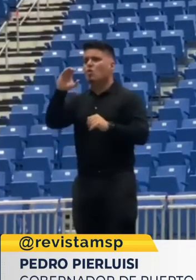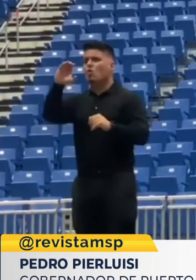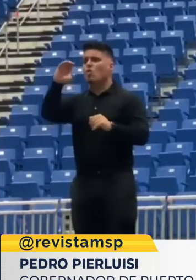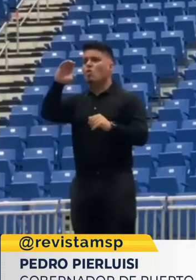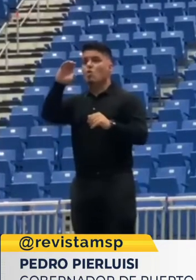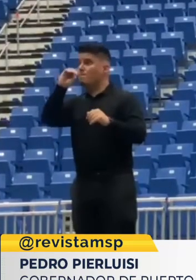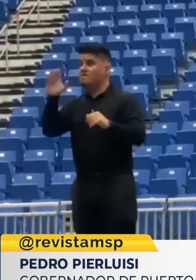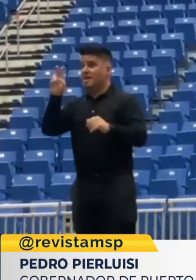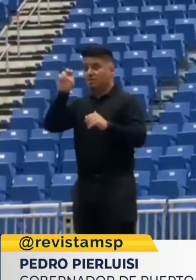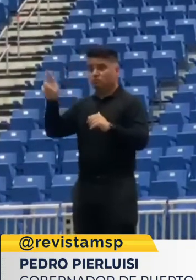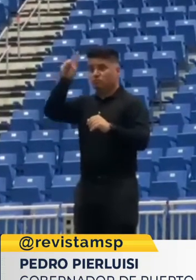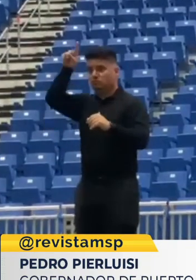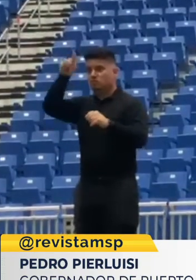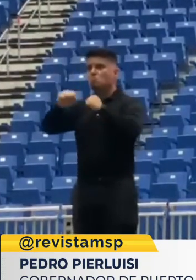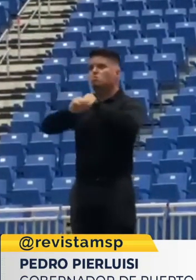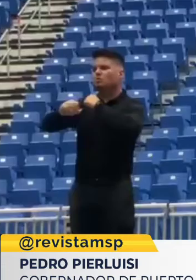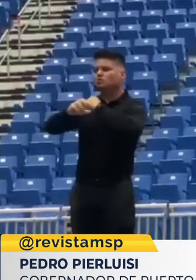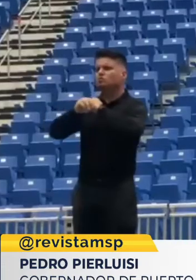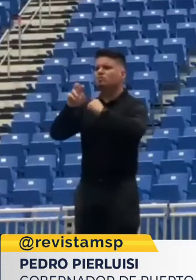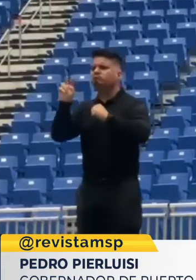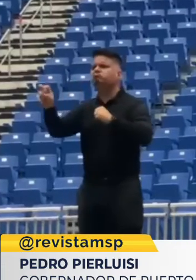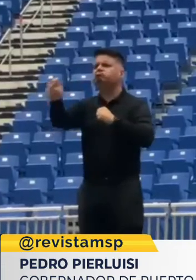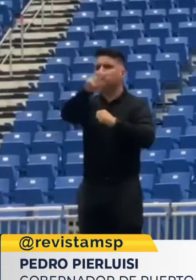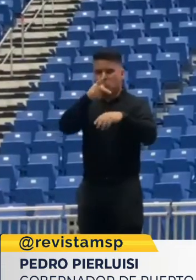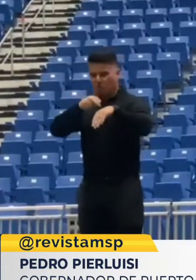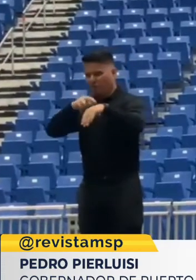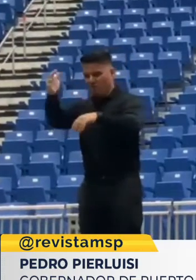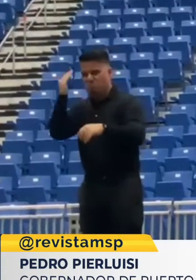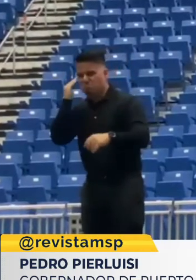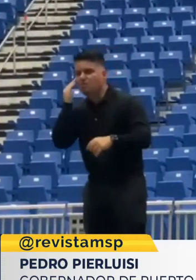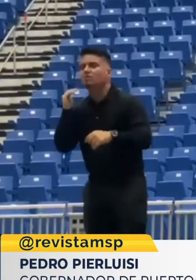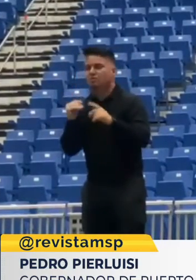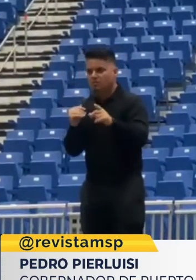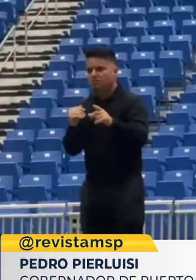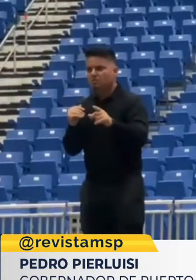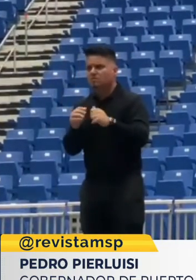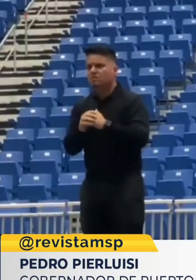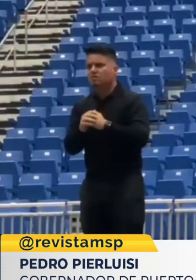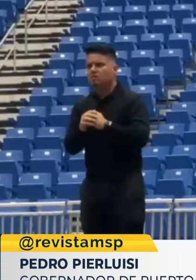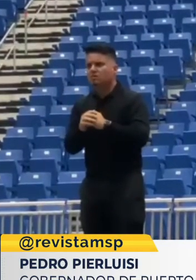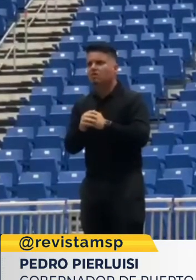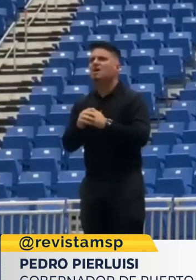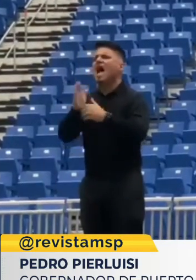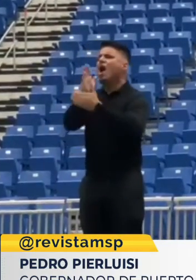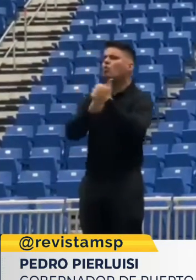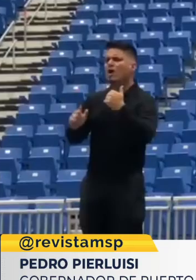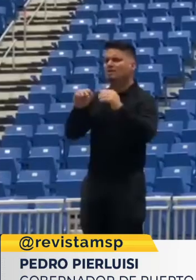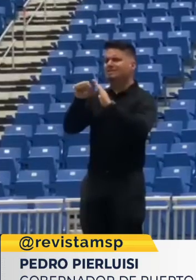Se elimina la limitación de las cirugías electivas que requieran cuidado intensivo.